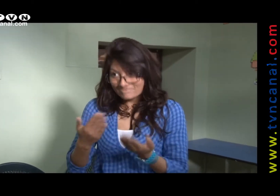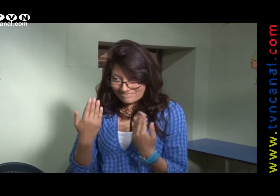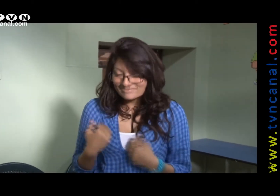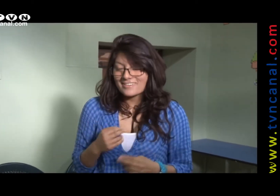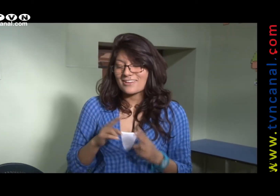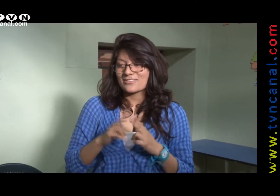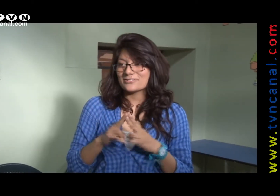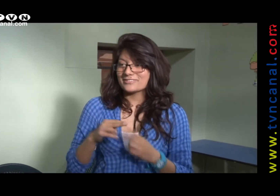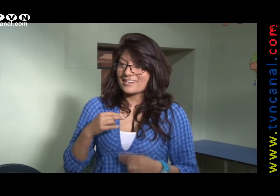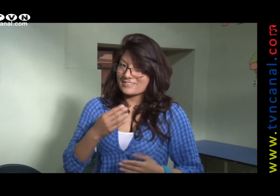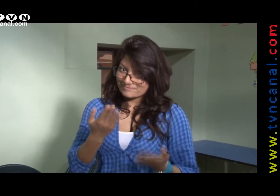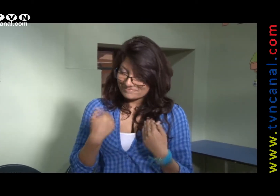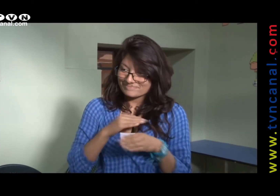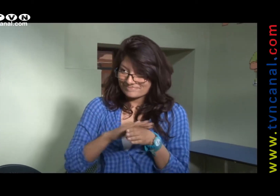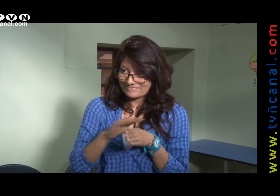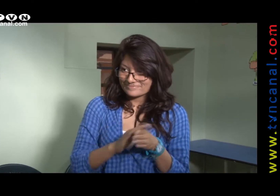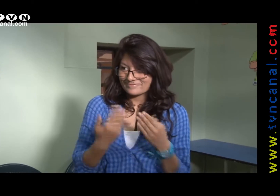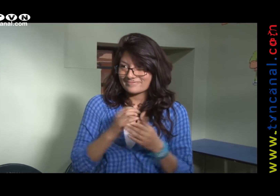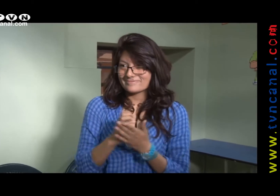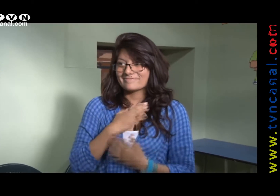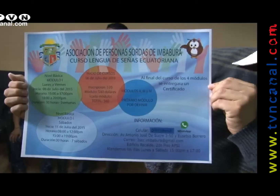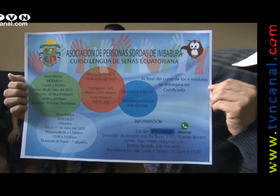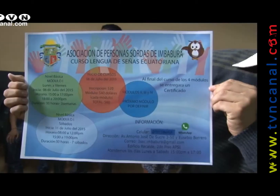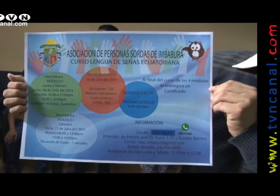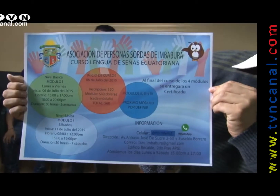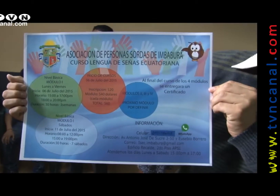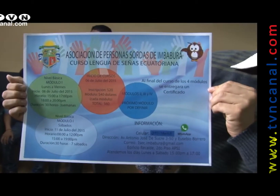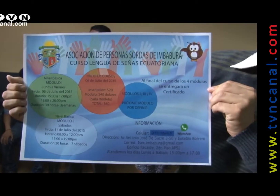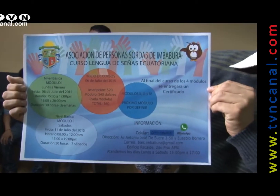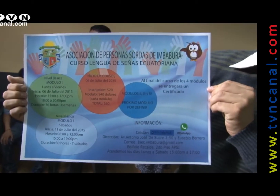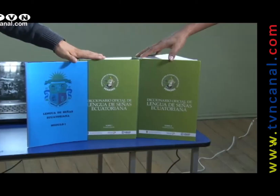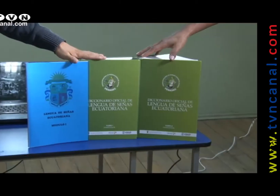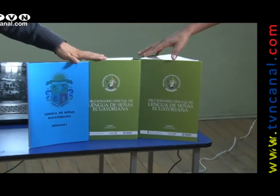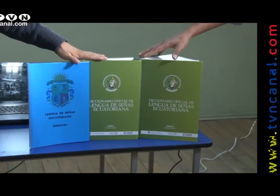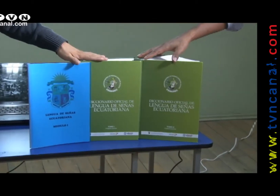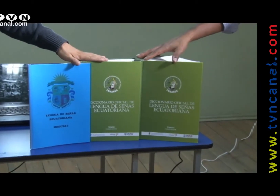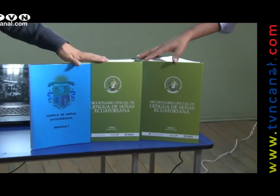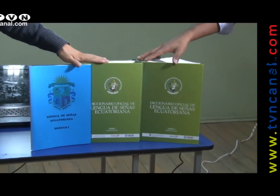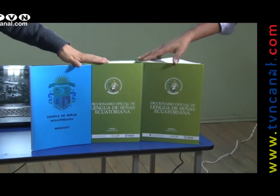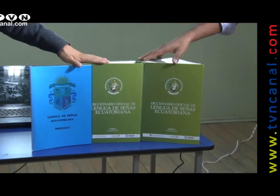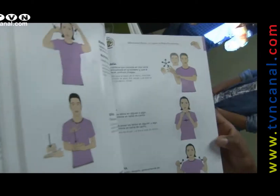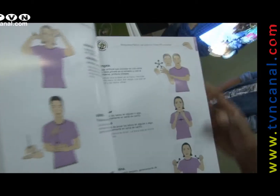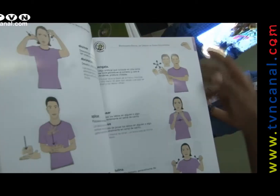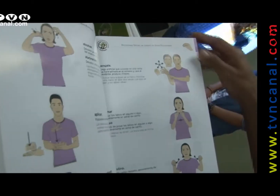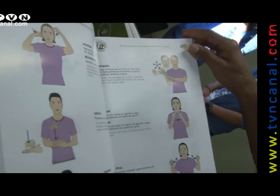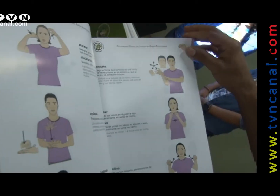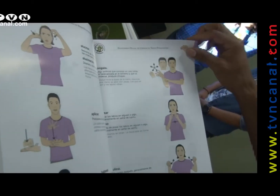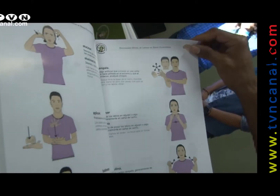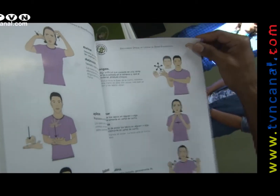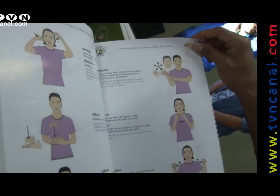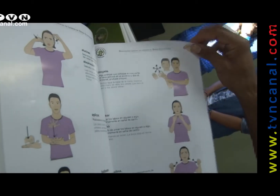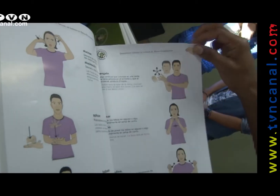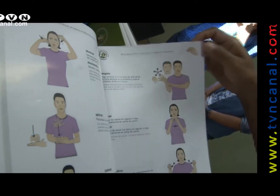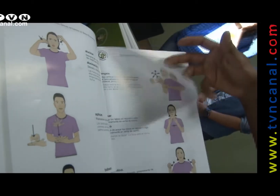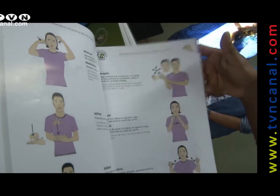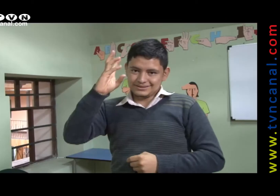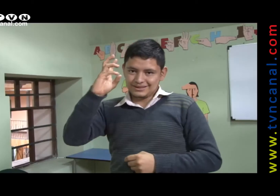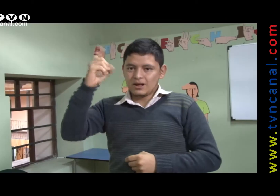tenemos nuestra lengua, nuestro idioma de señas. Igualmente anuncian un taller de lenguaje en señas que iniciará en el mes de julio. El